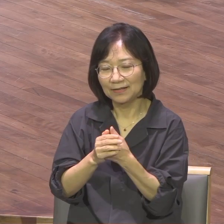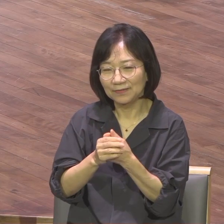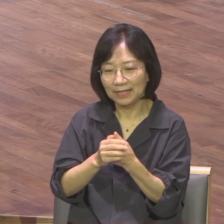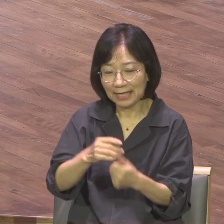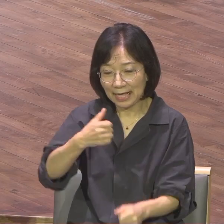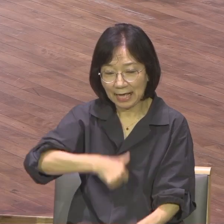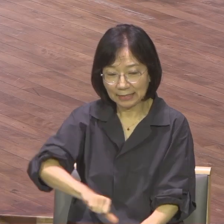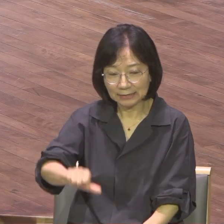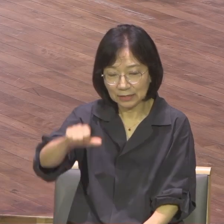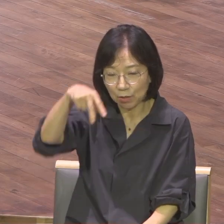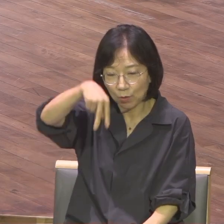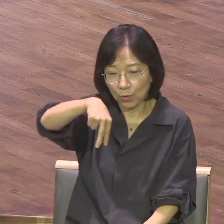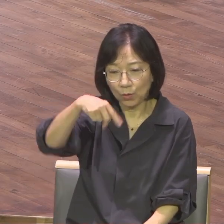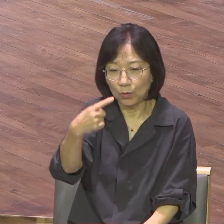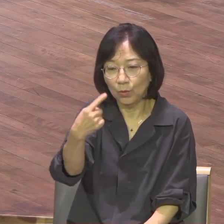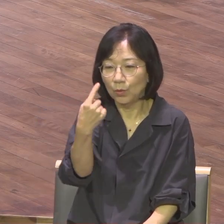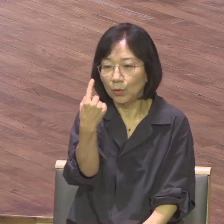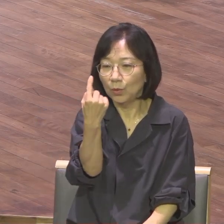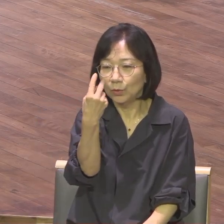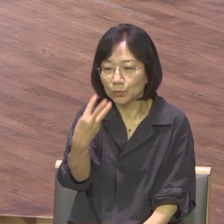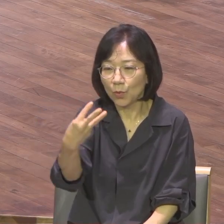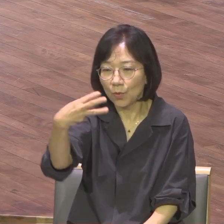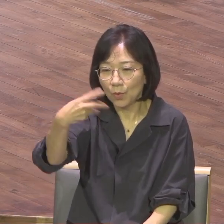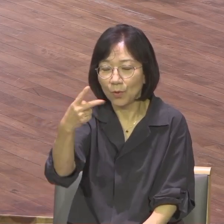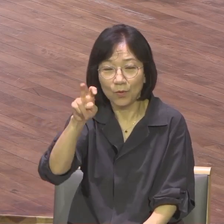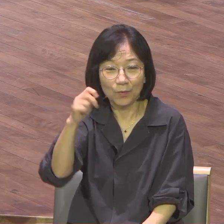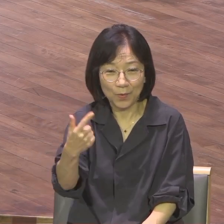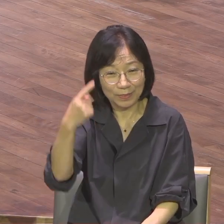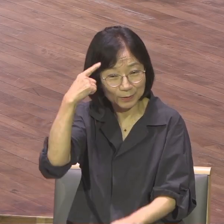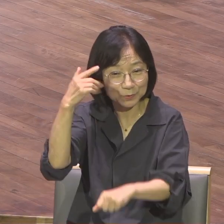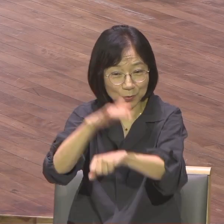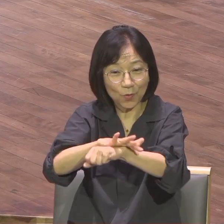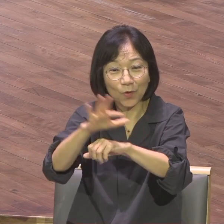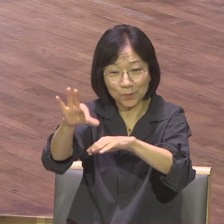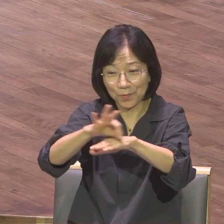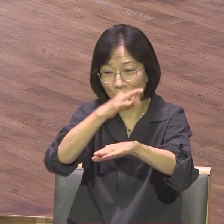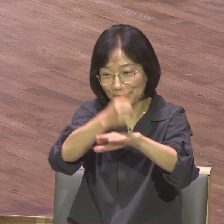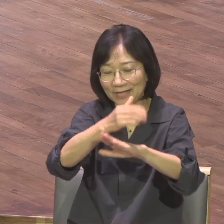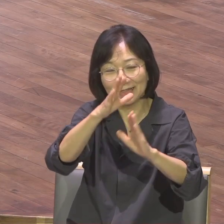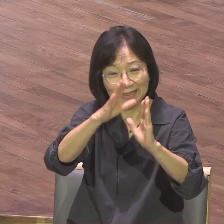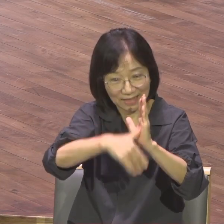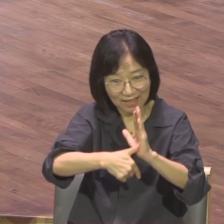우상국가로 변질됩니다 결국 이스라엘은 남과 북으로 쪼개지게 됩니다